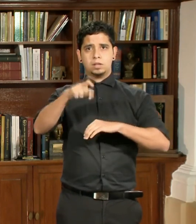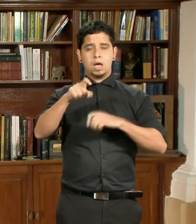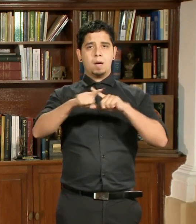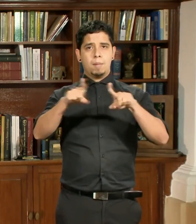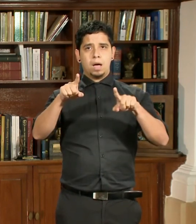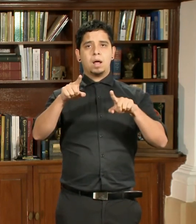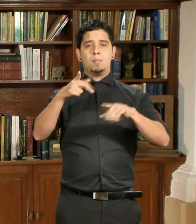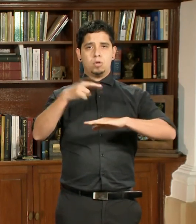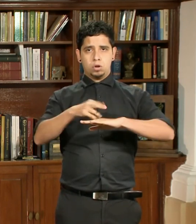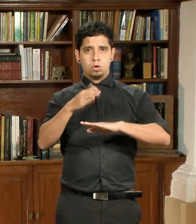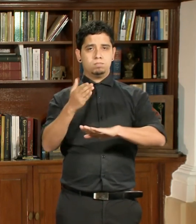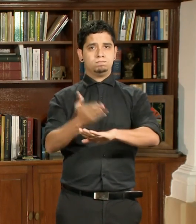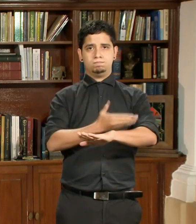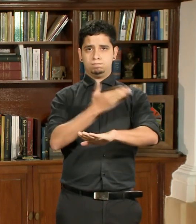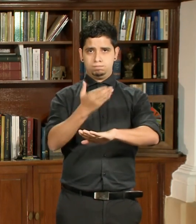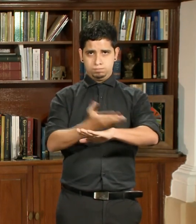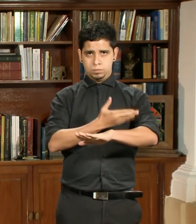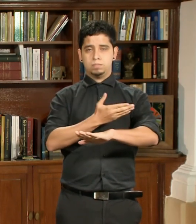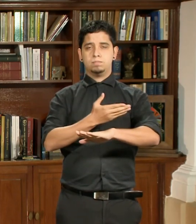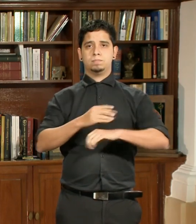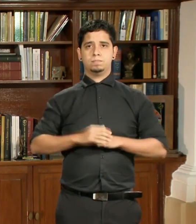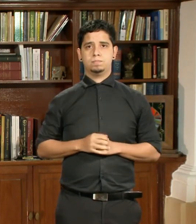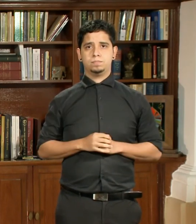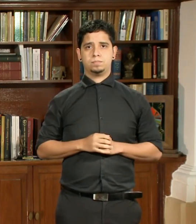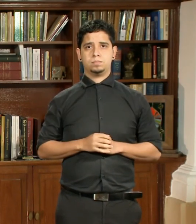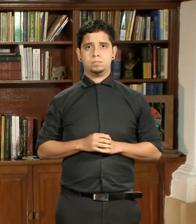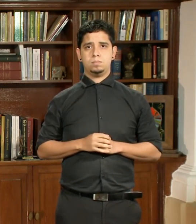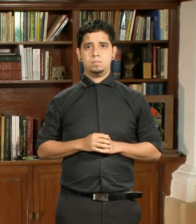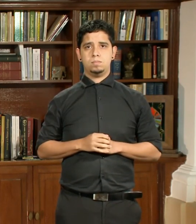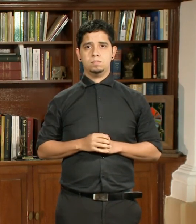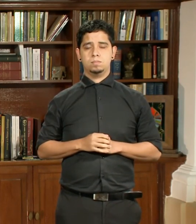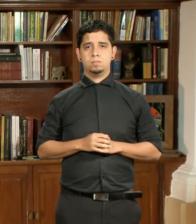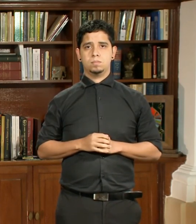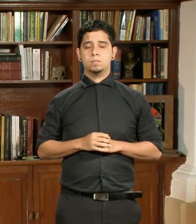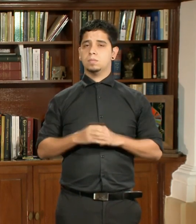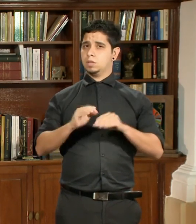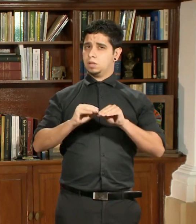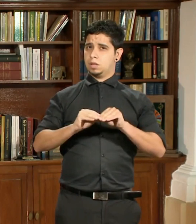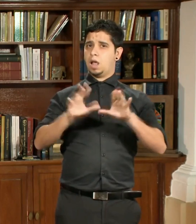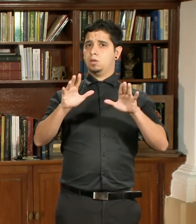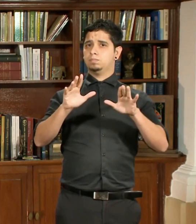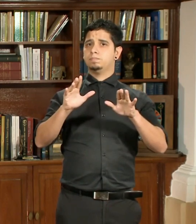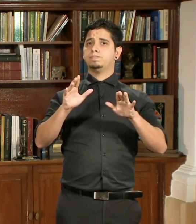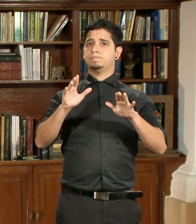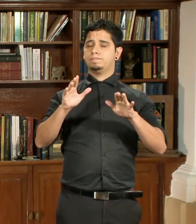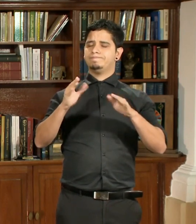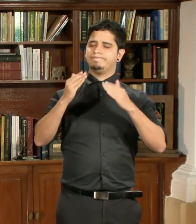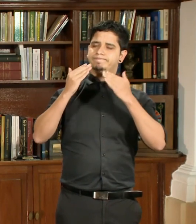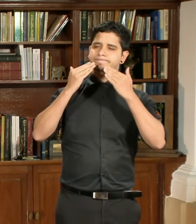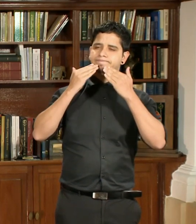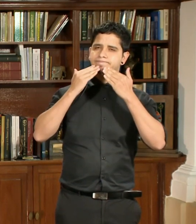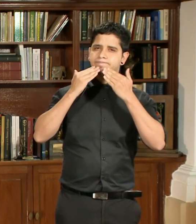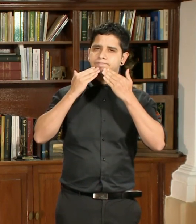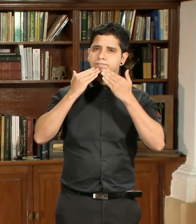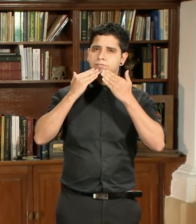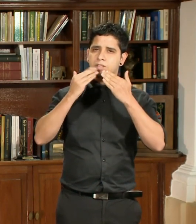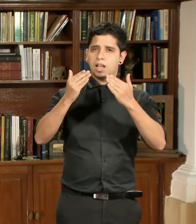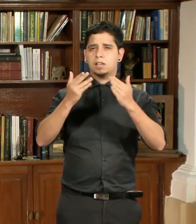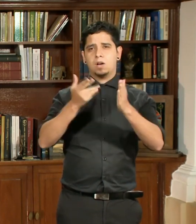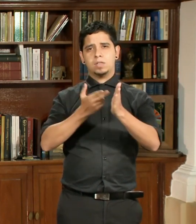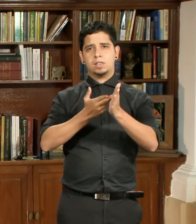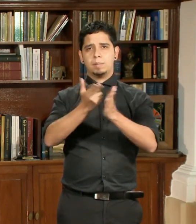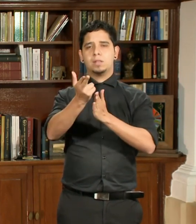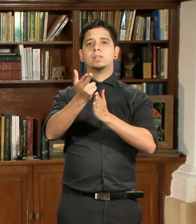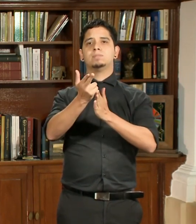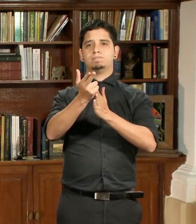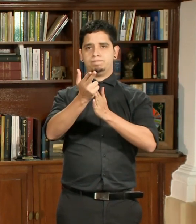recuperación y reconstrucción. Finalmente, agradezco desde lo más profundo de mi corazón